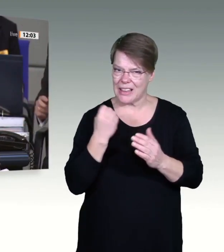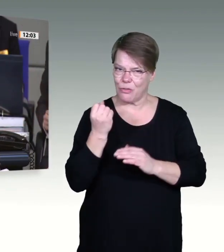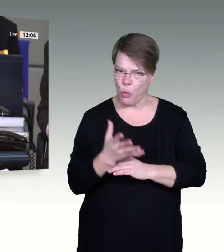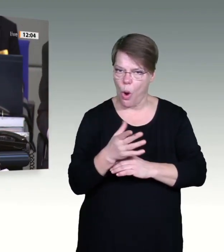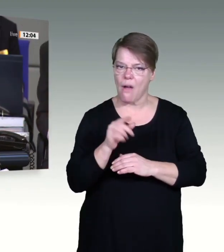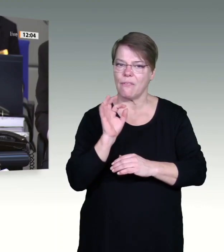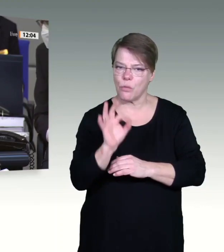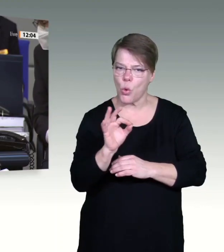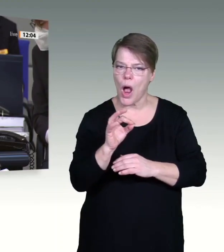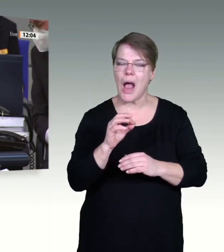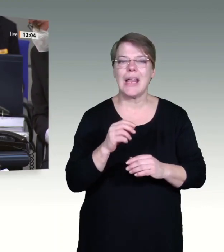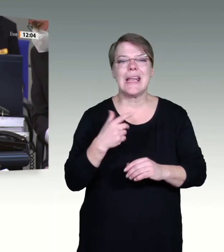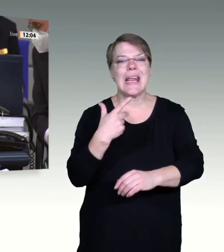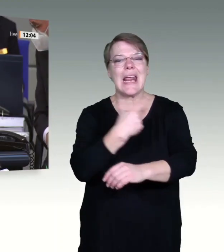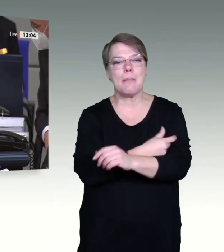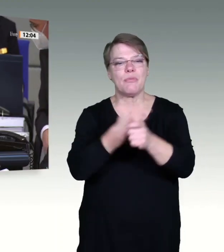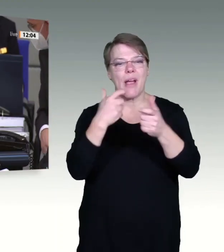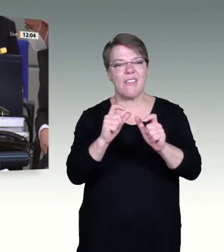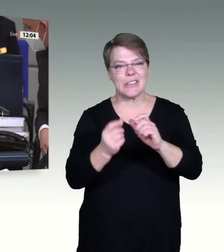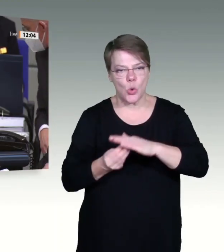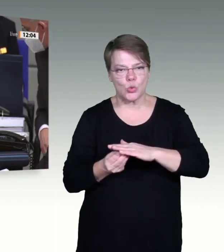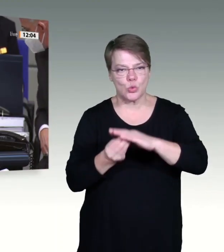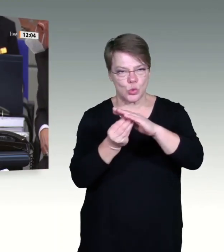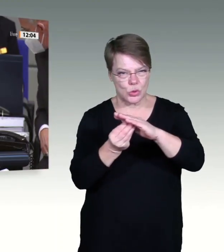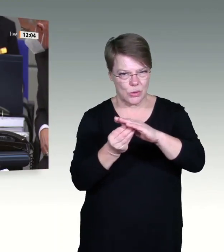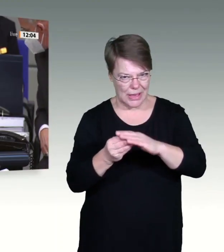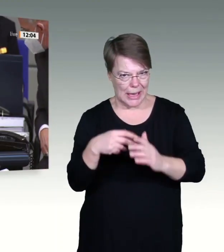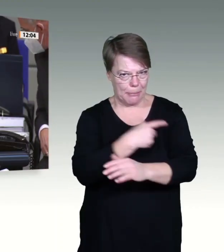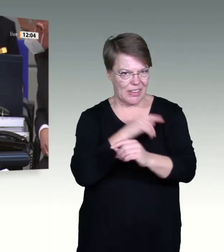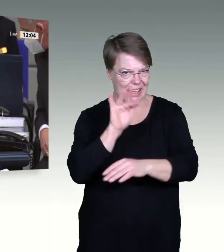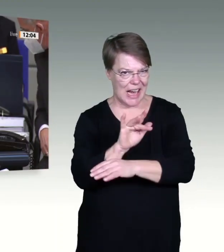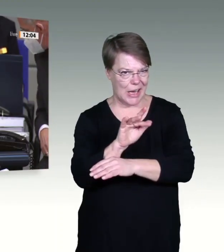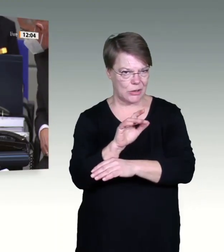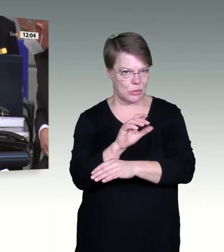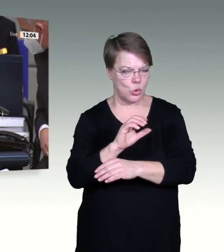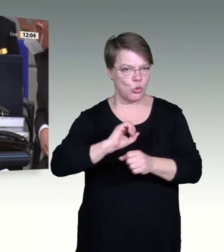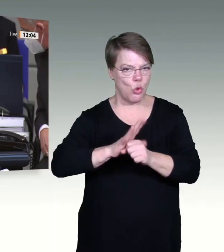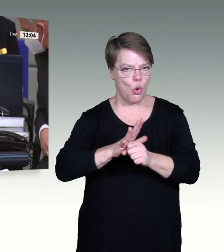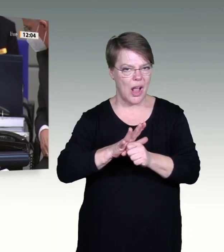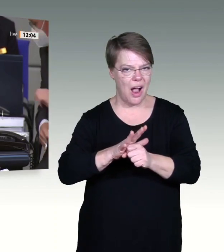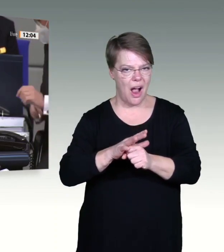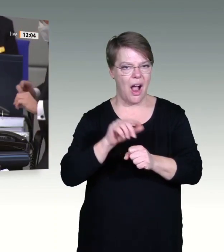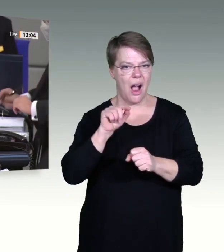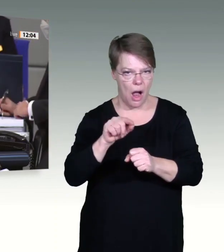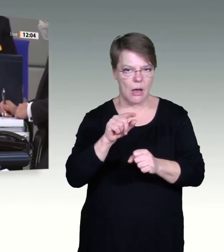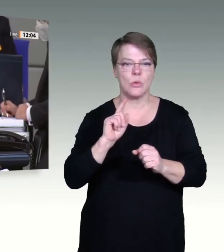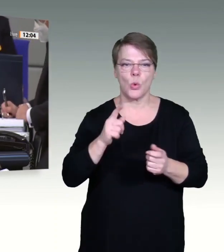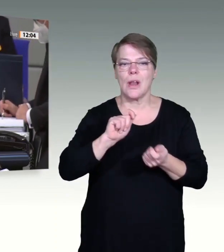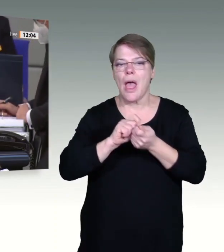Impfprävention gegen Covid-19 und zur Änderung weiterer Vorschriften im Zusammenhang mit der Covid-19-Pandemie